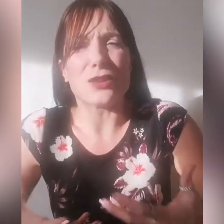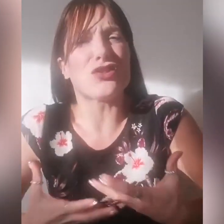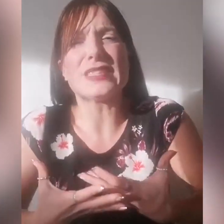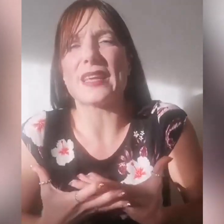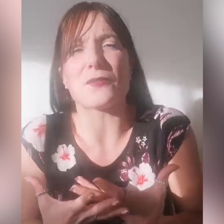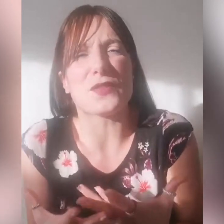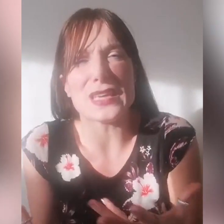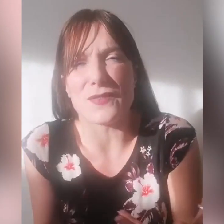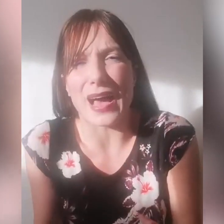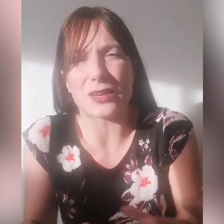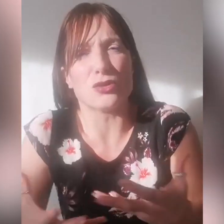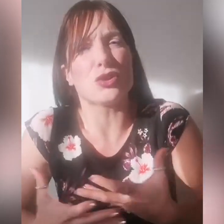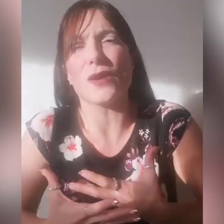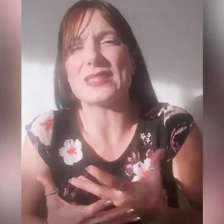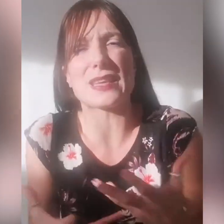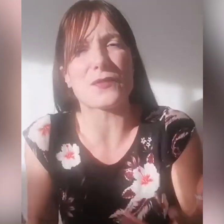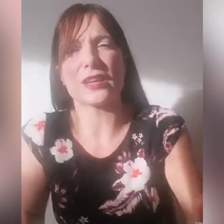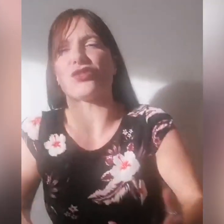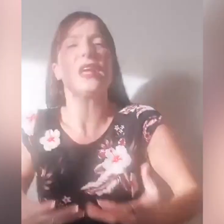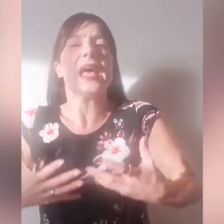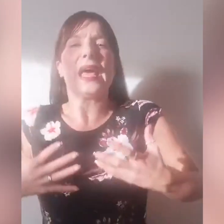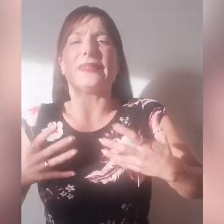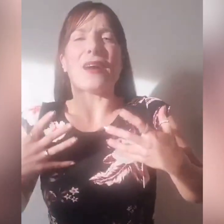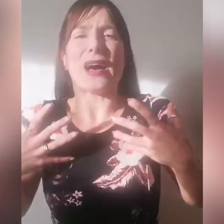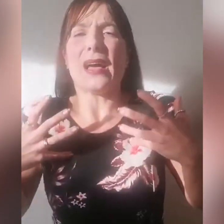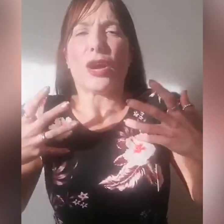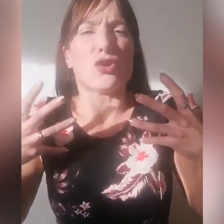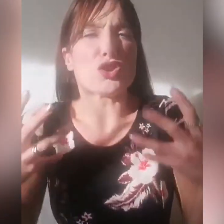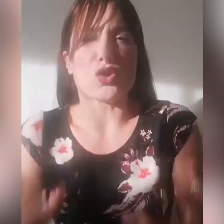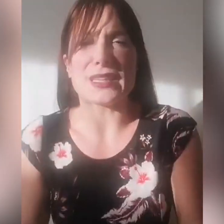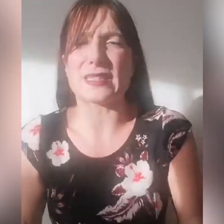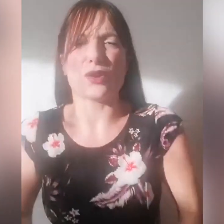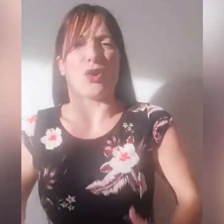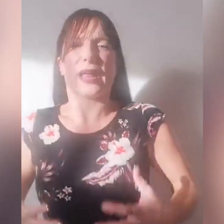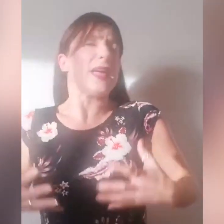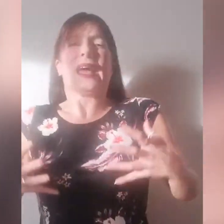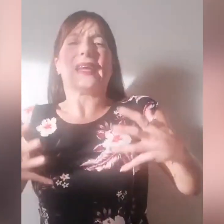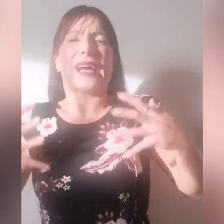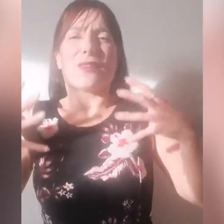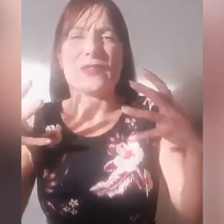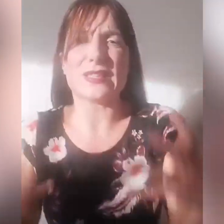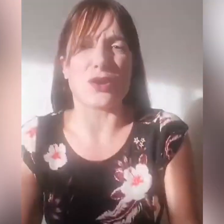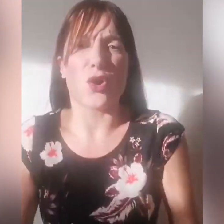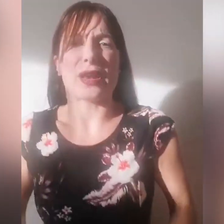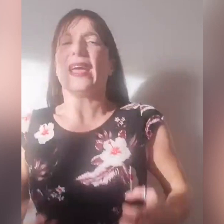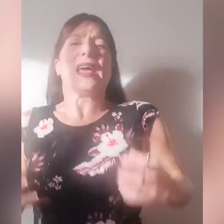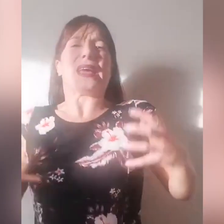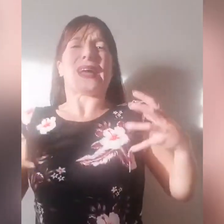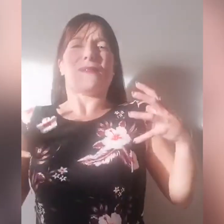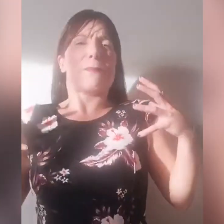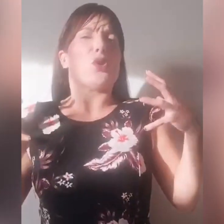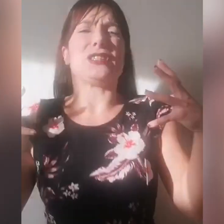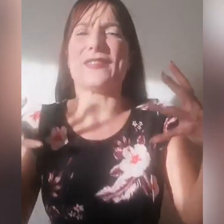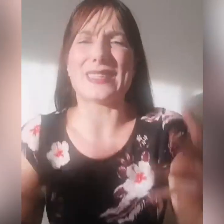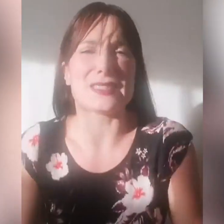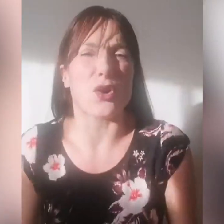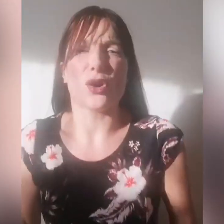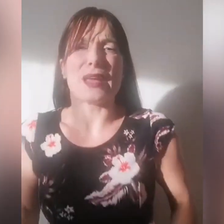che ci serviva, continuava a servirci e dava consolazione e dava visione e dava motivazione,